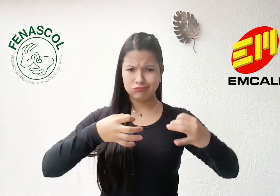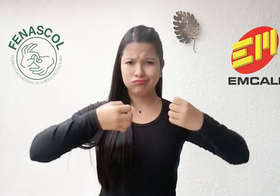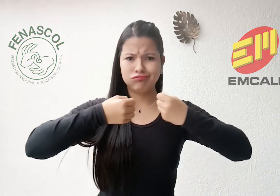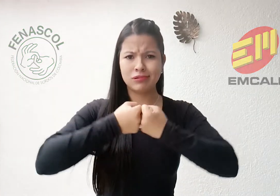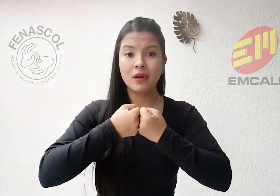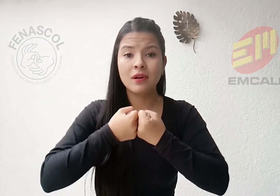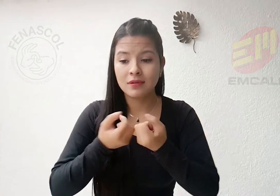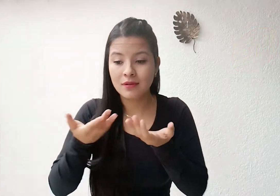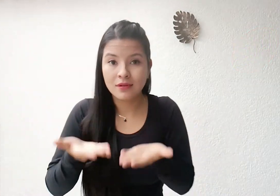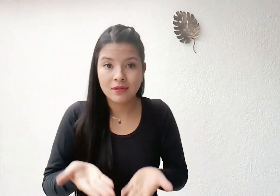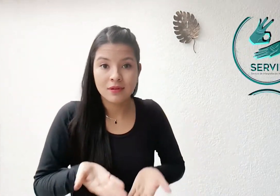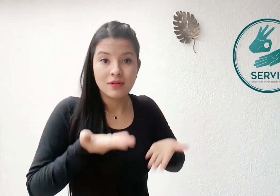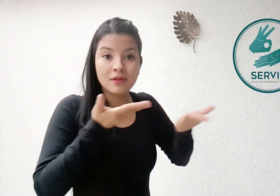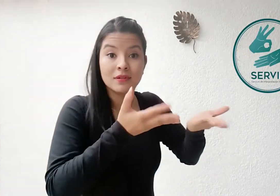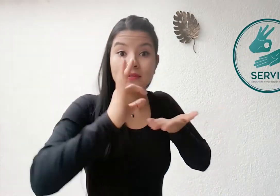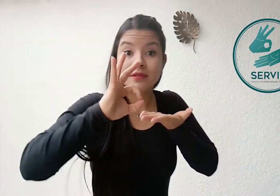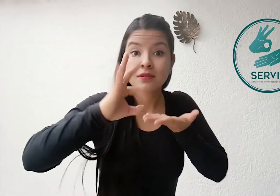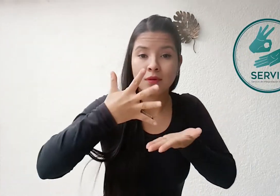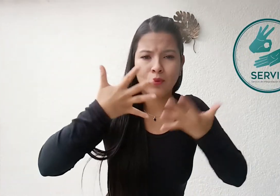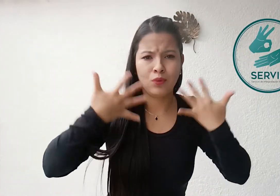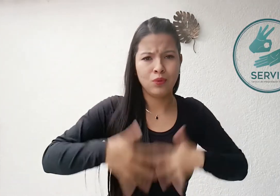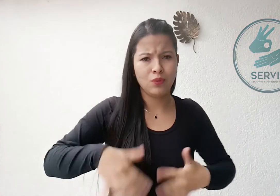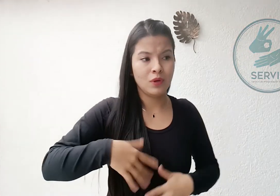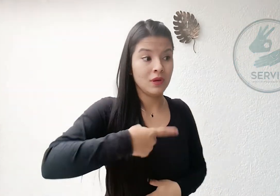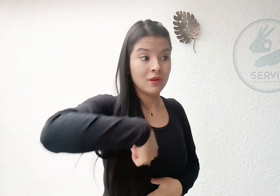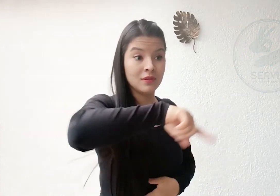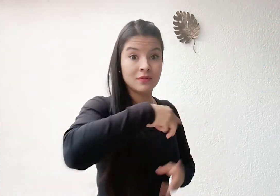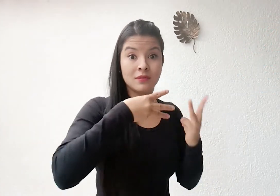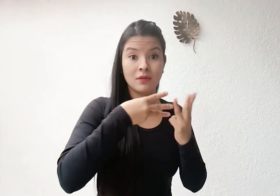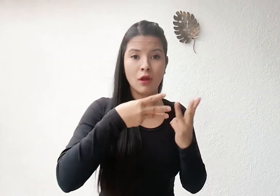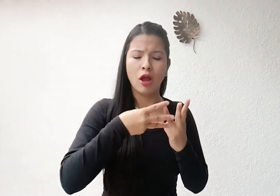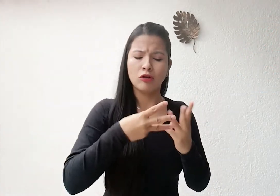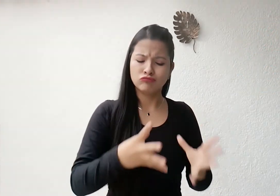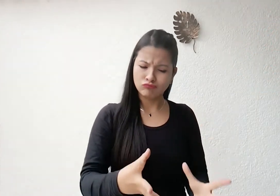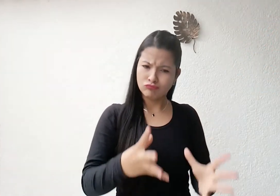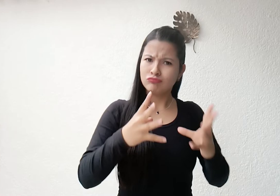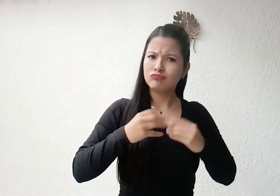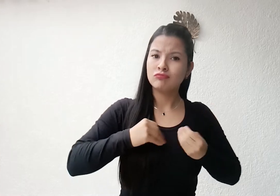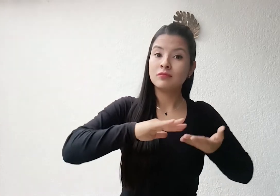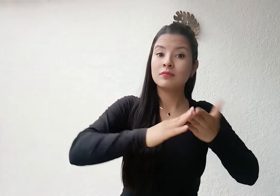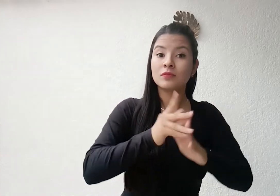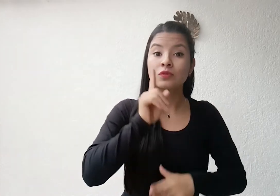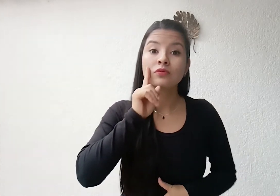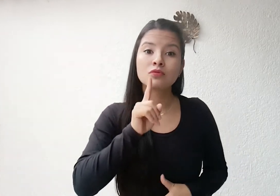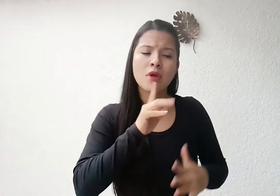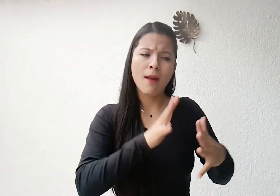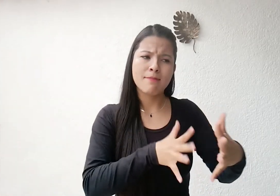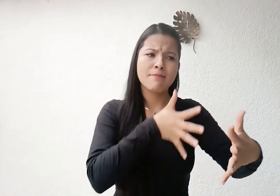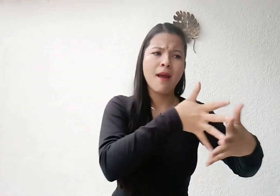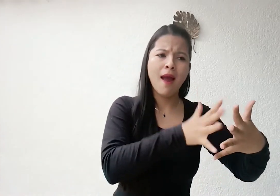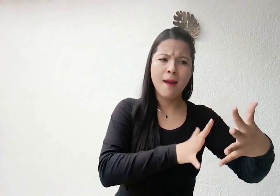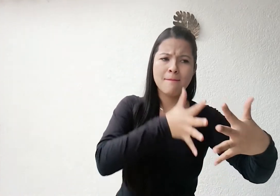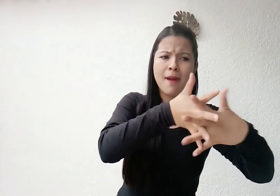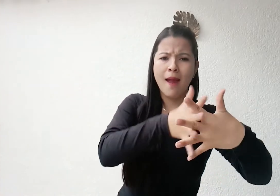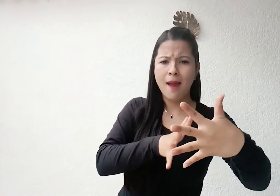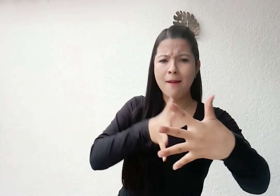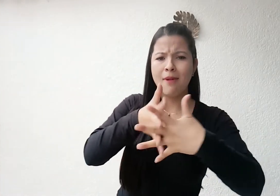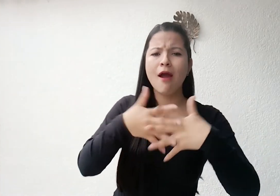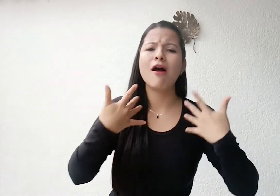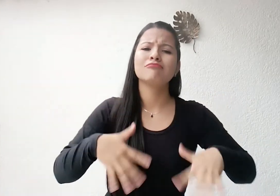adquirido Servir de FNASCOL y ahora es una empresa con ajustes razonables para las personas